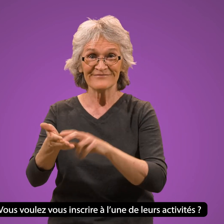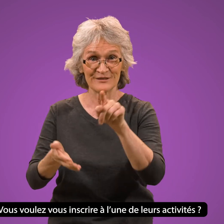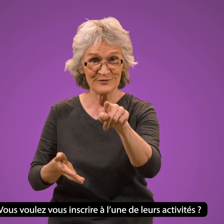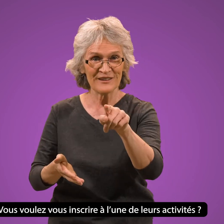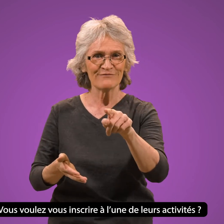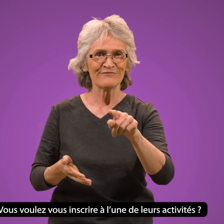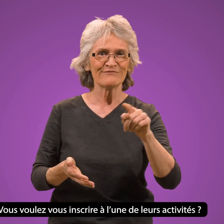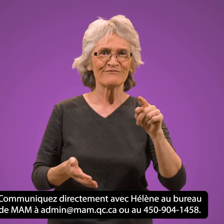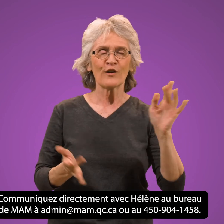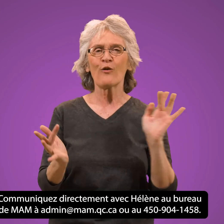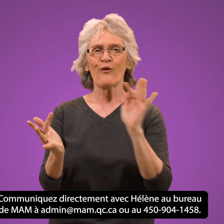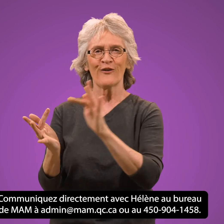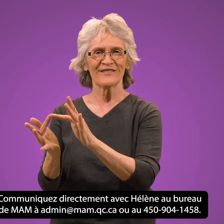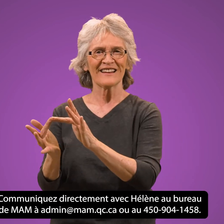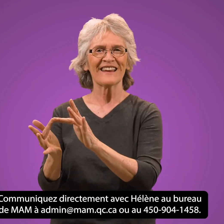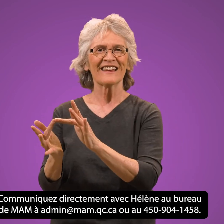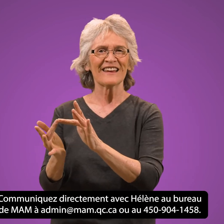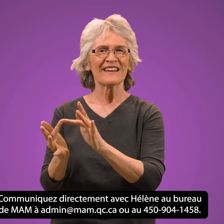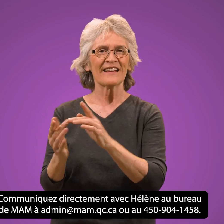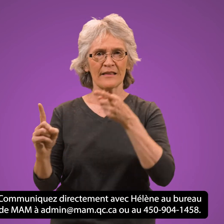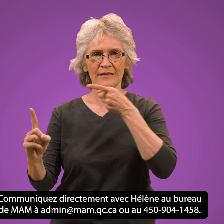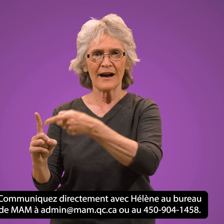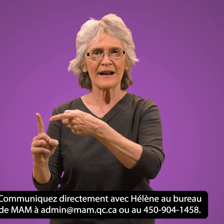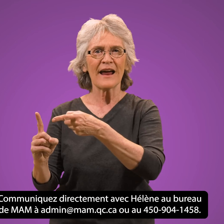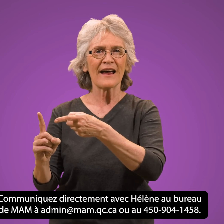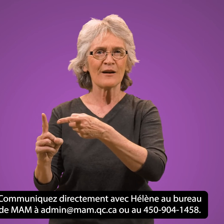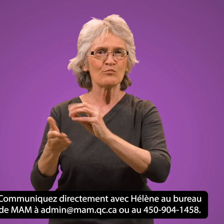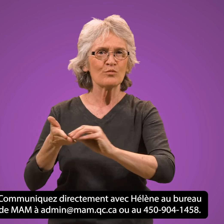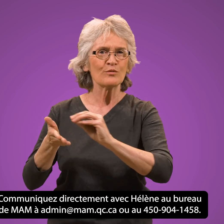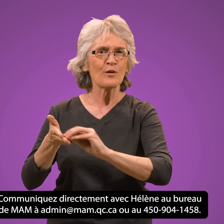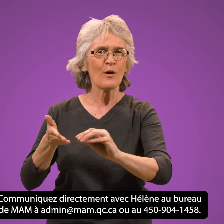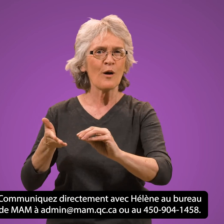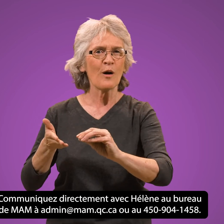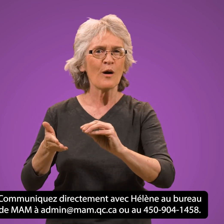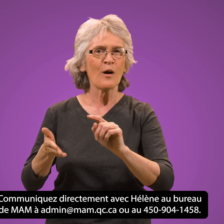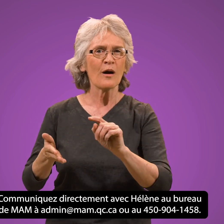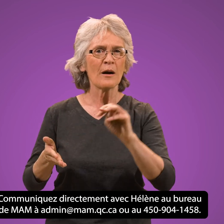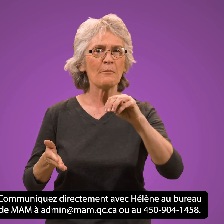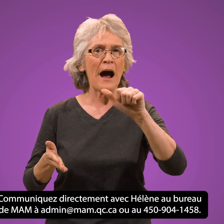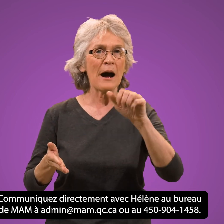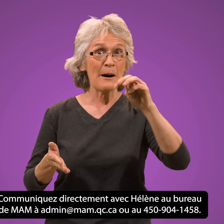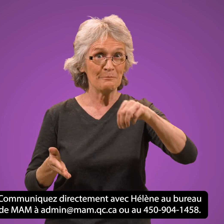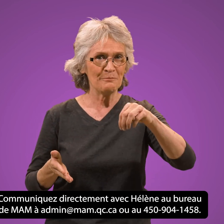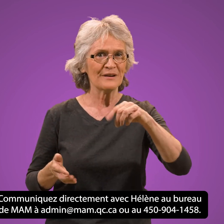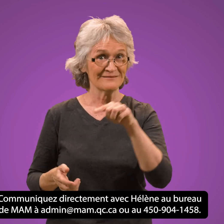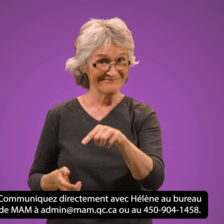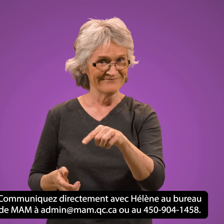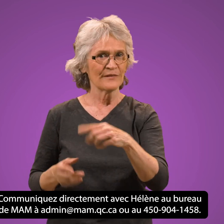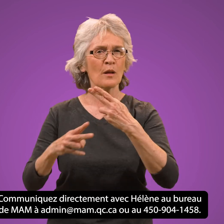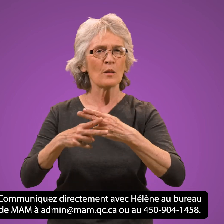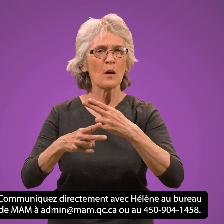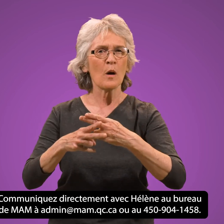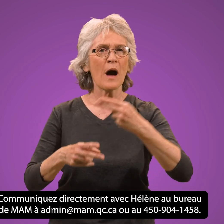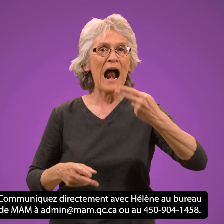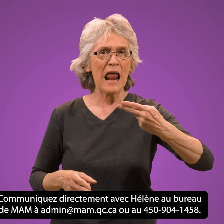Communiquez directement avec Hélène au bureau de MAM à admin-mam.qc